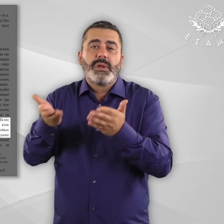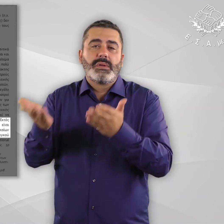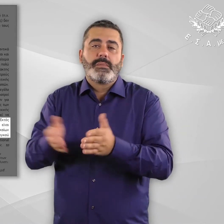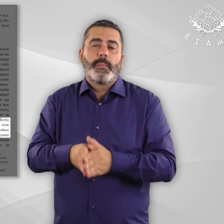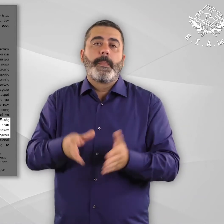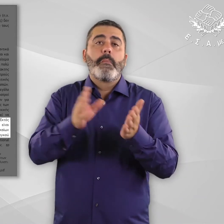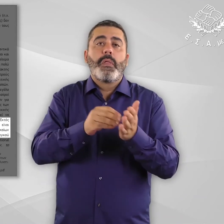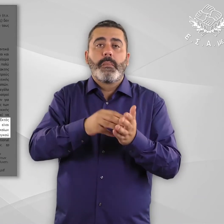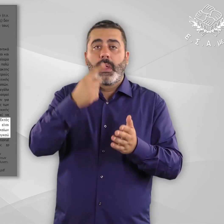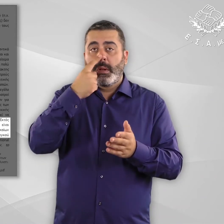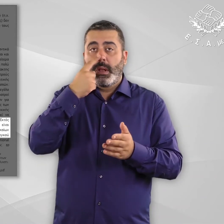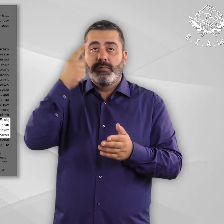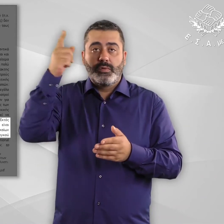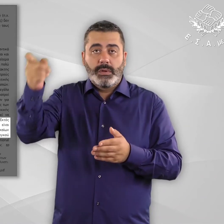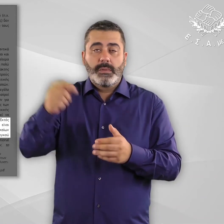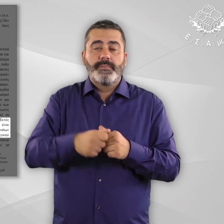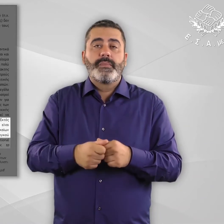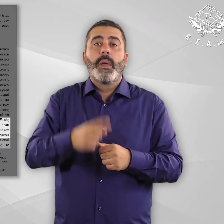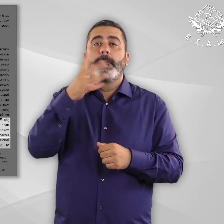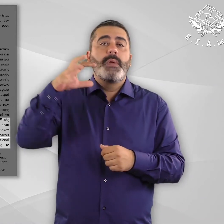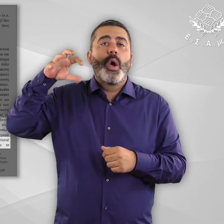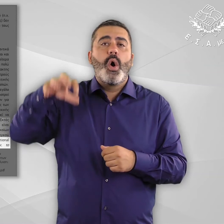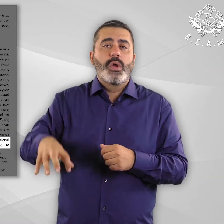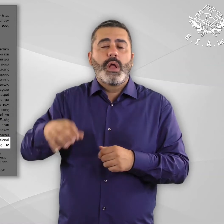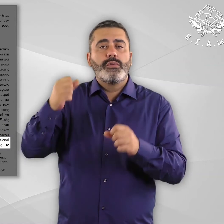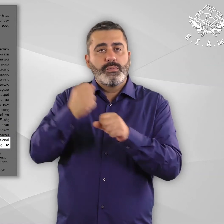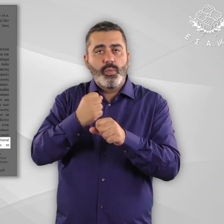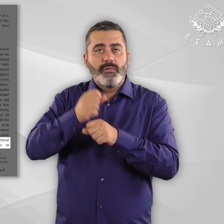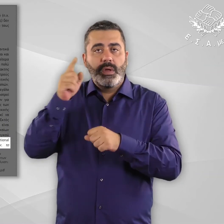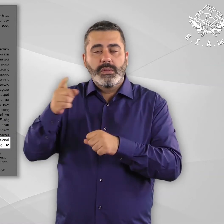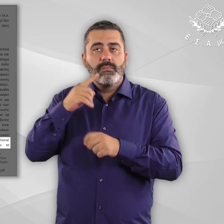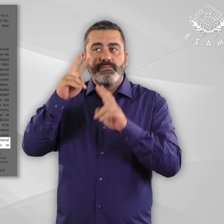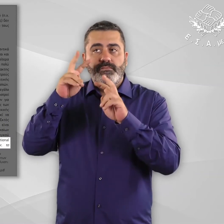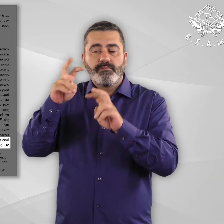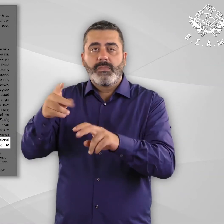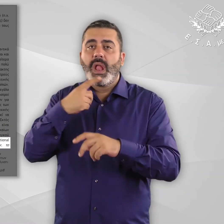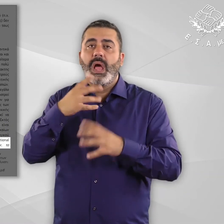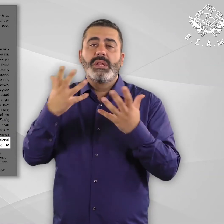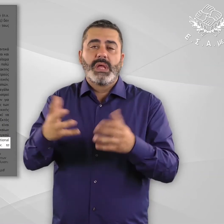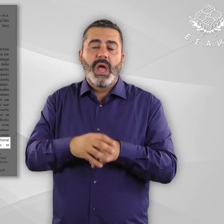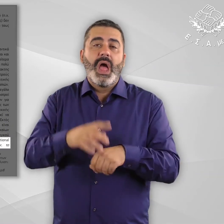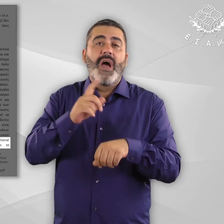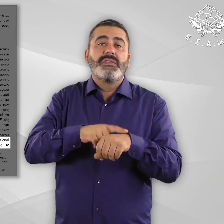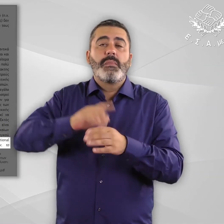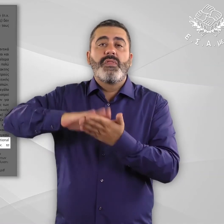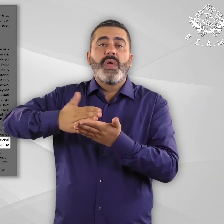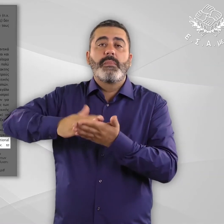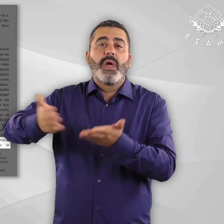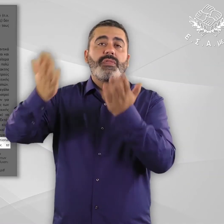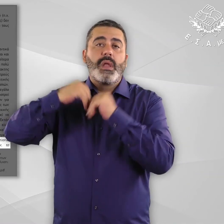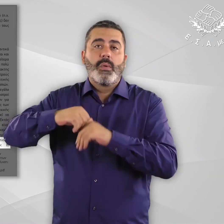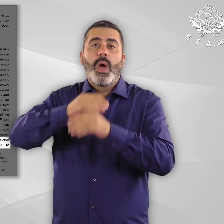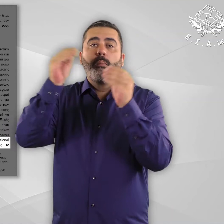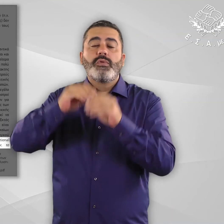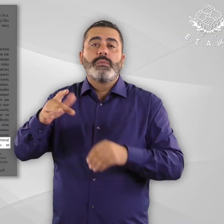επαγγελματιών για την εξυπηρέτηση του προσφυγικού πληθυσμού. Στη Λέσβο, σύμφωνα με την οργάνωση International Rescue Committee,